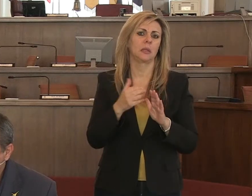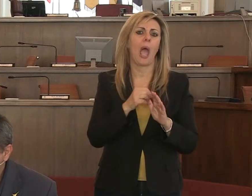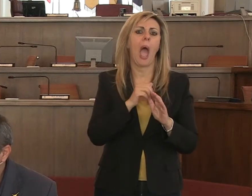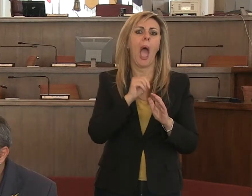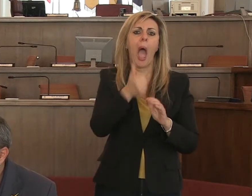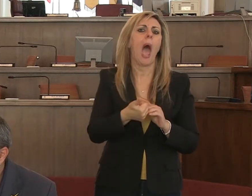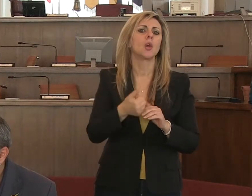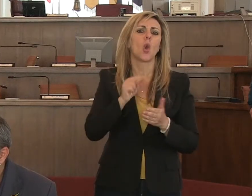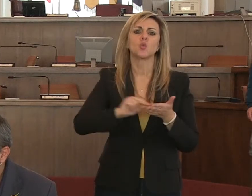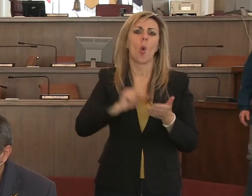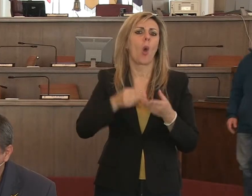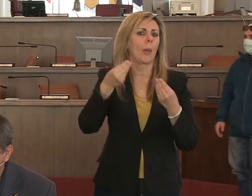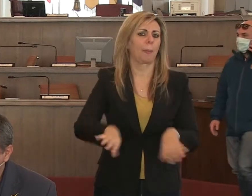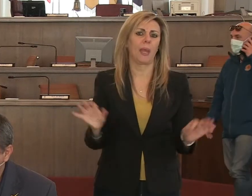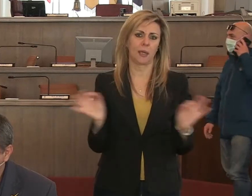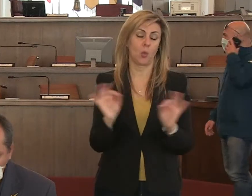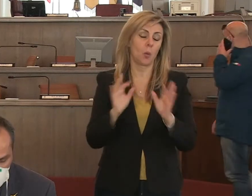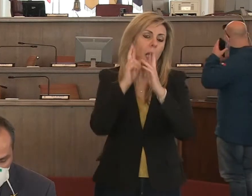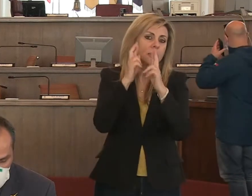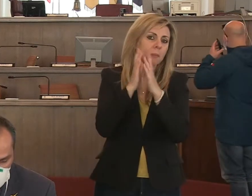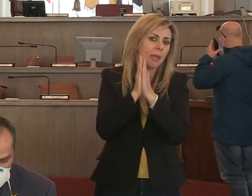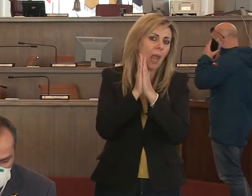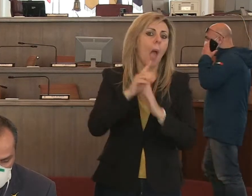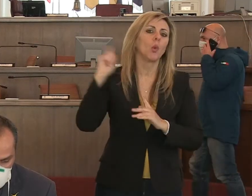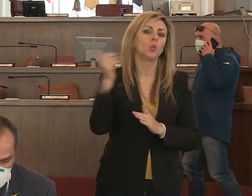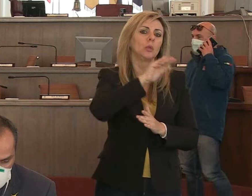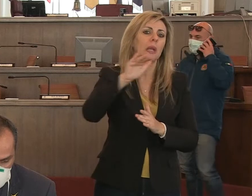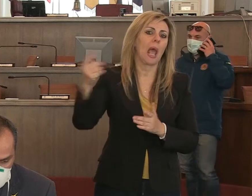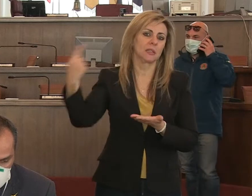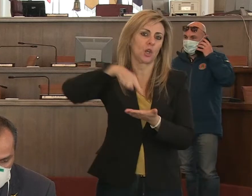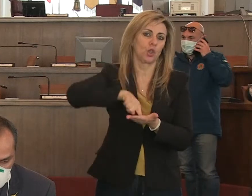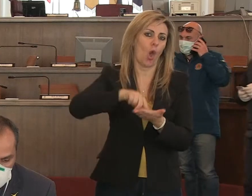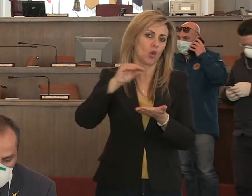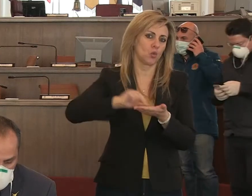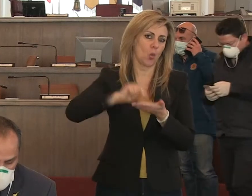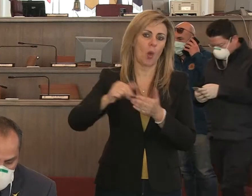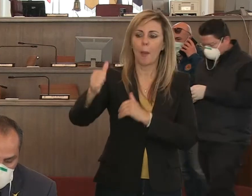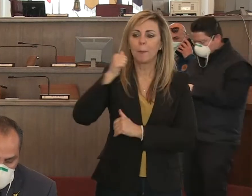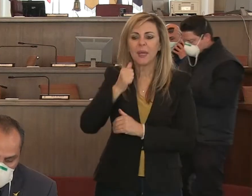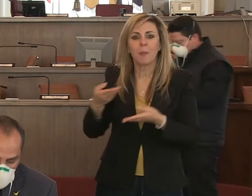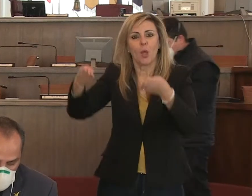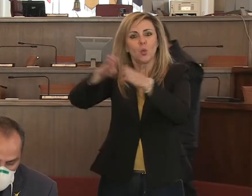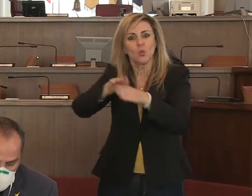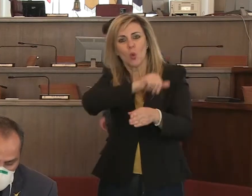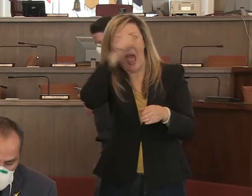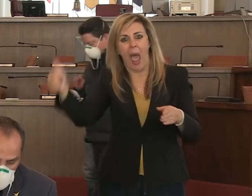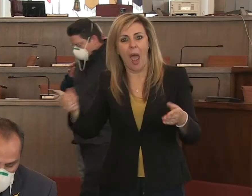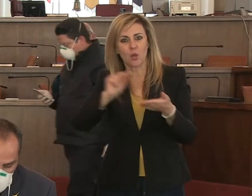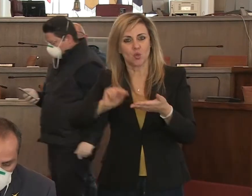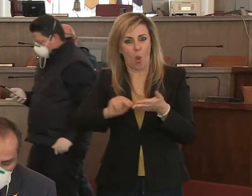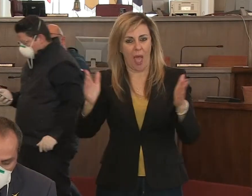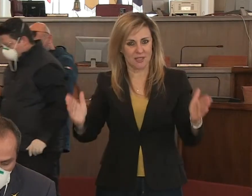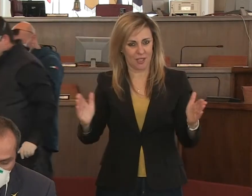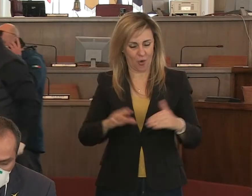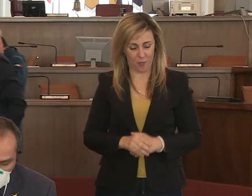poter vedere i nostri ragazzi ritornare a scuola prima della fine dell'anno scolastico. Sicuramente ecco la